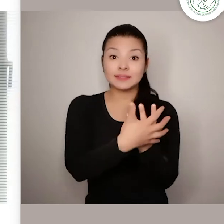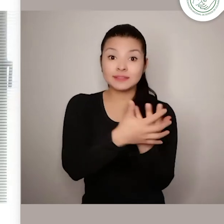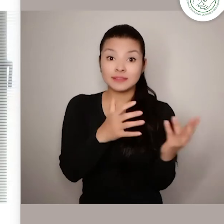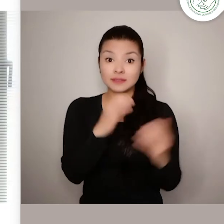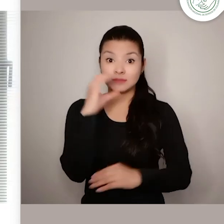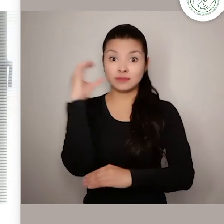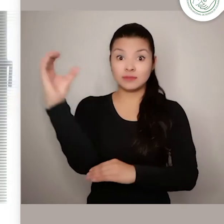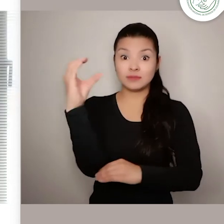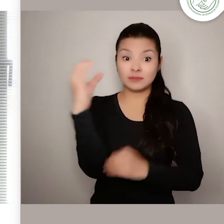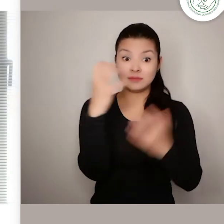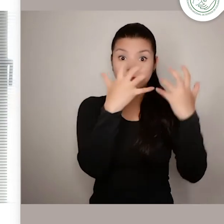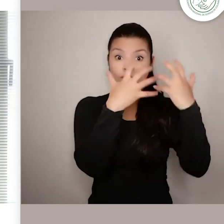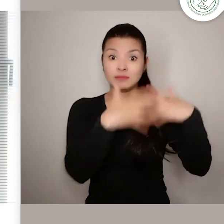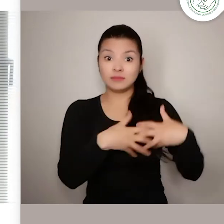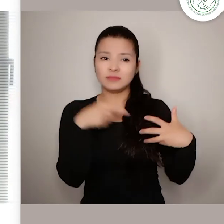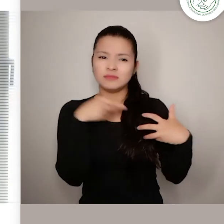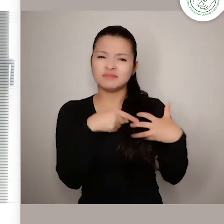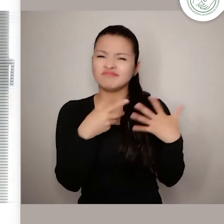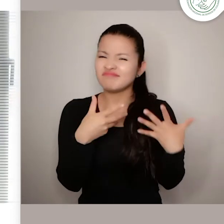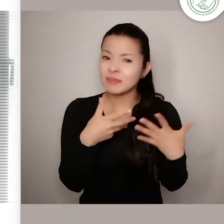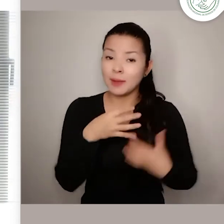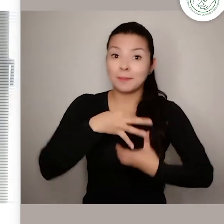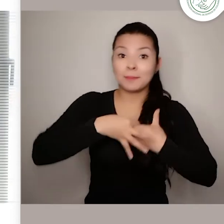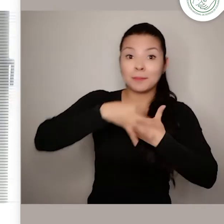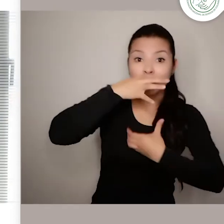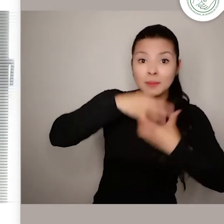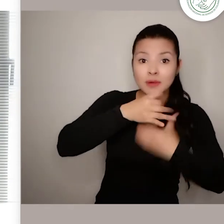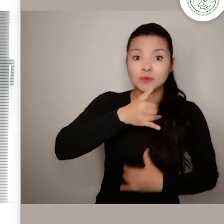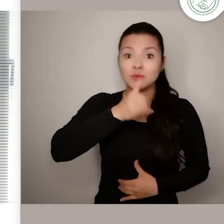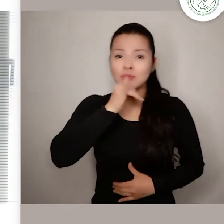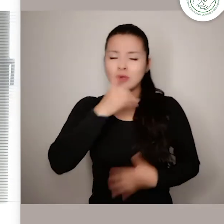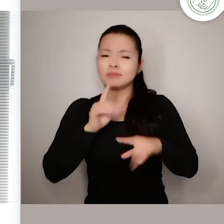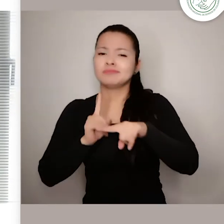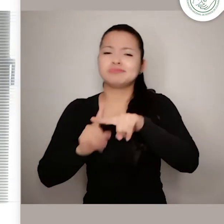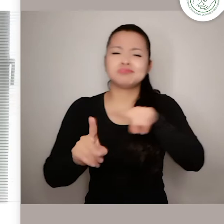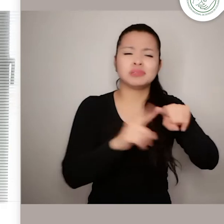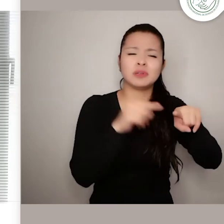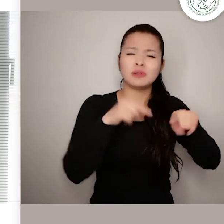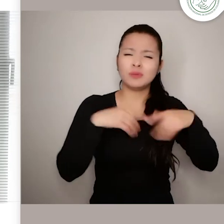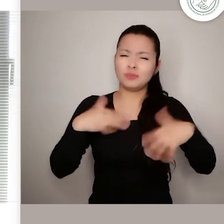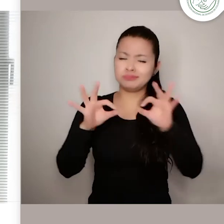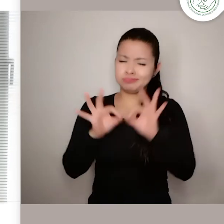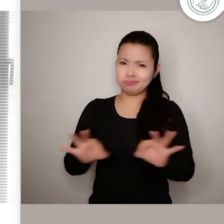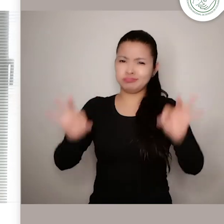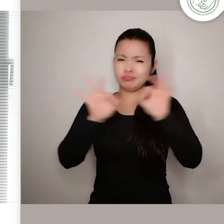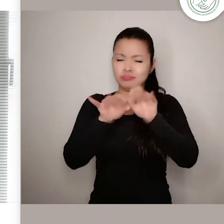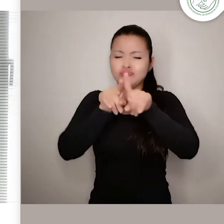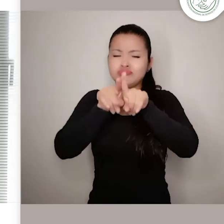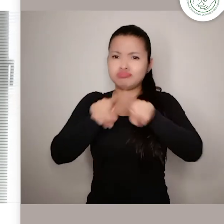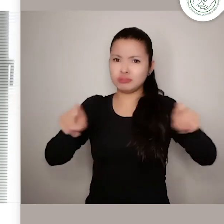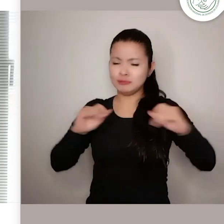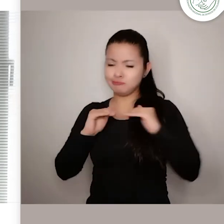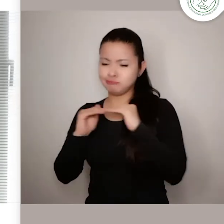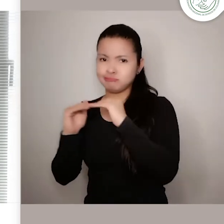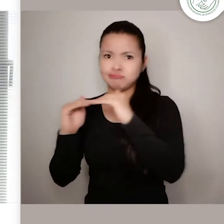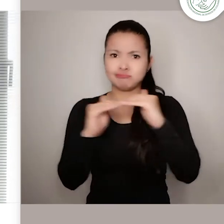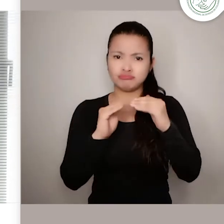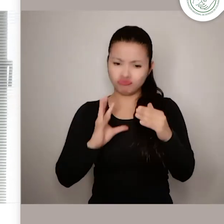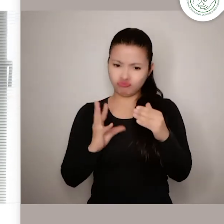Para PepsiCo Alimentos Colombia, la diversidad, la equidad y la inclusión es una prioridad. Estamos convencidos